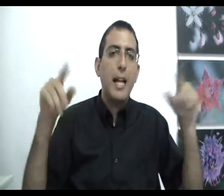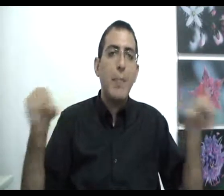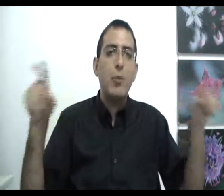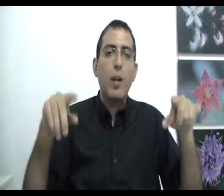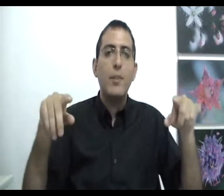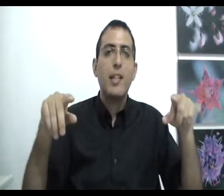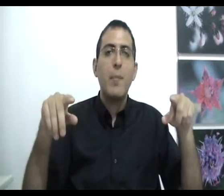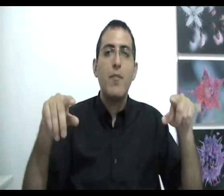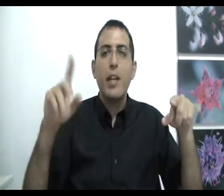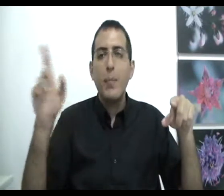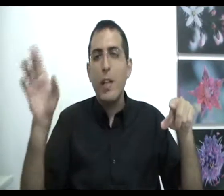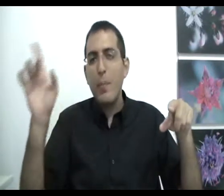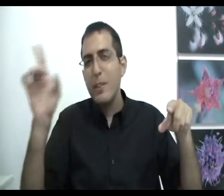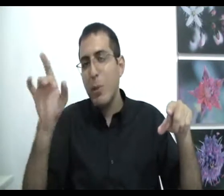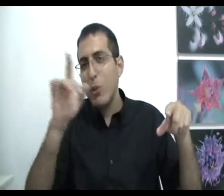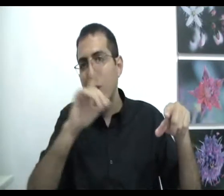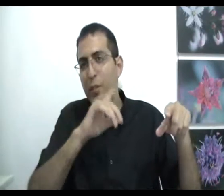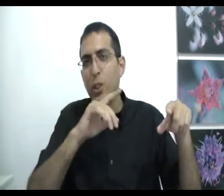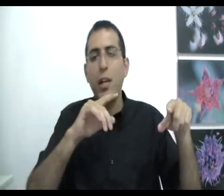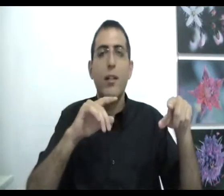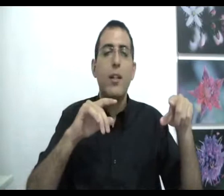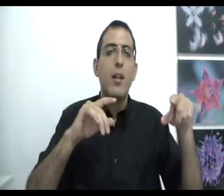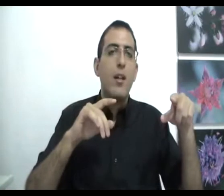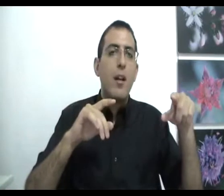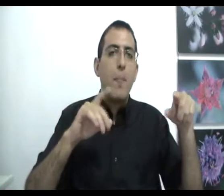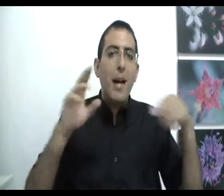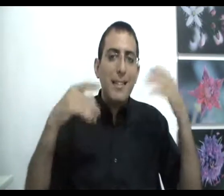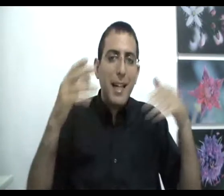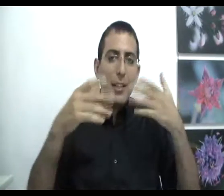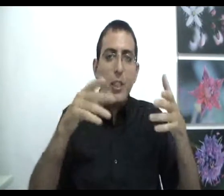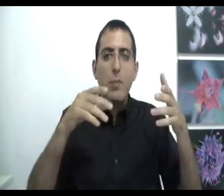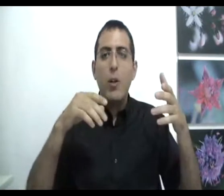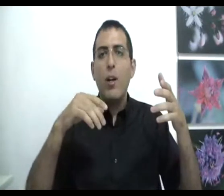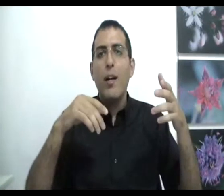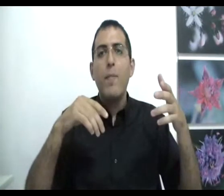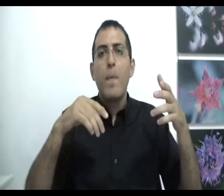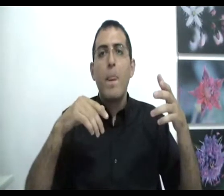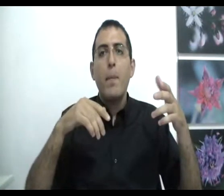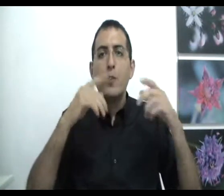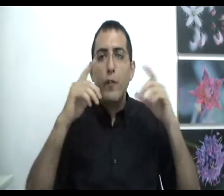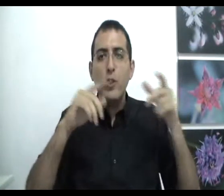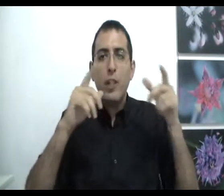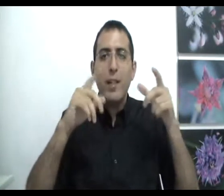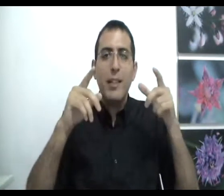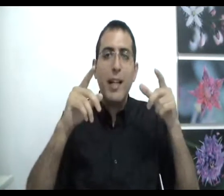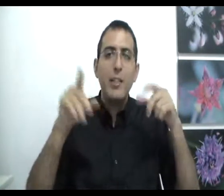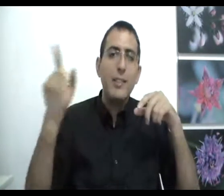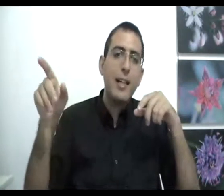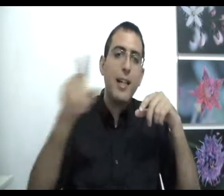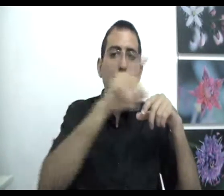האמת כולם הסכימים ואם תחפש בכל שידה ושיטה מה השכל שיש מאחורה בסופו של דבר תגלה שיש שכל אחד